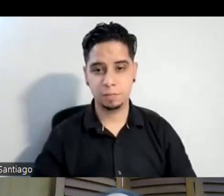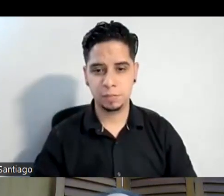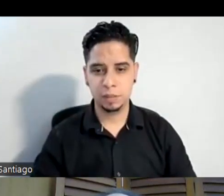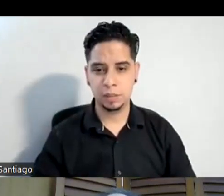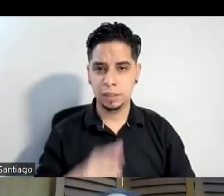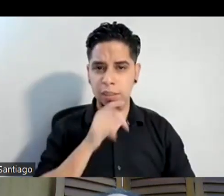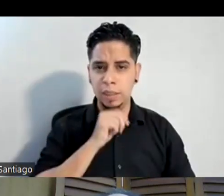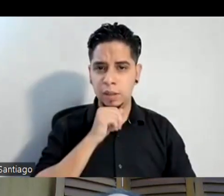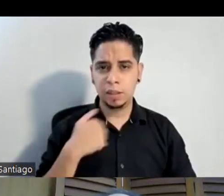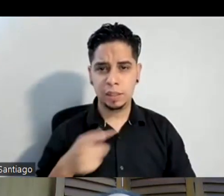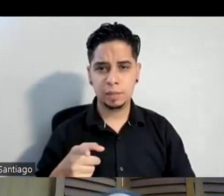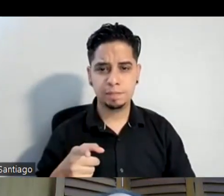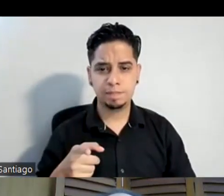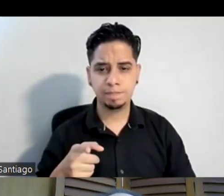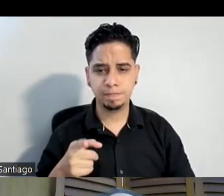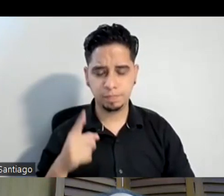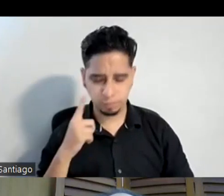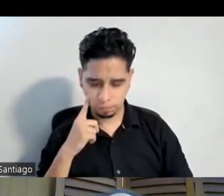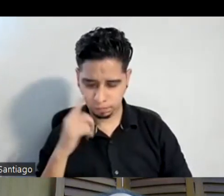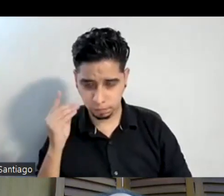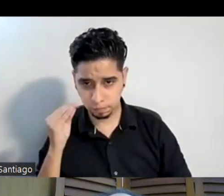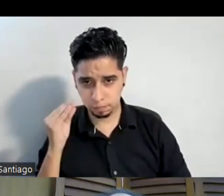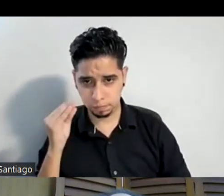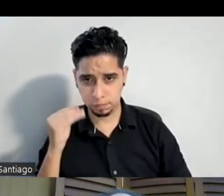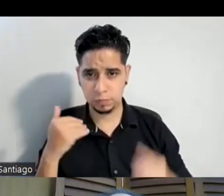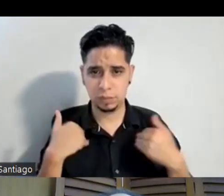¿o en qué edad estaba? tenía que estar o en